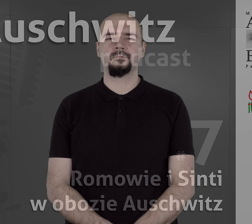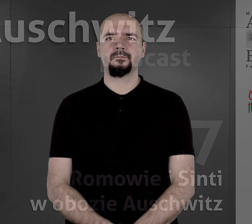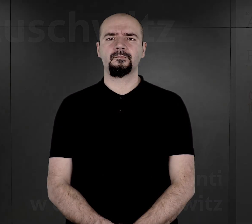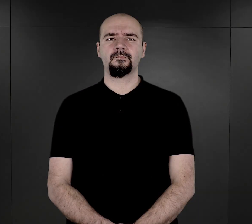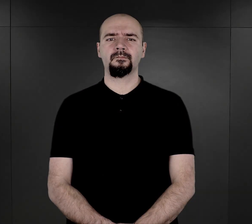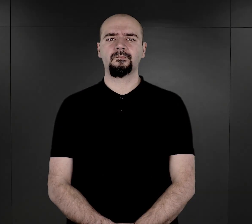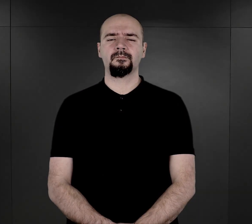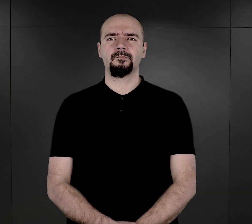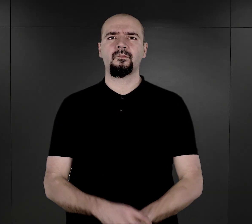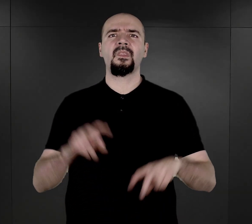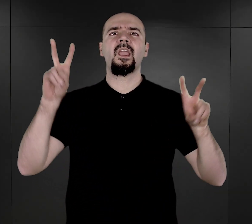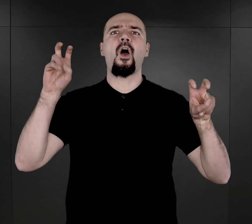O Auschwitz